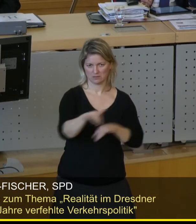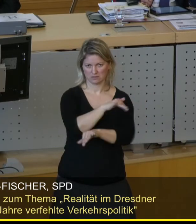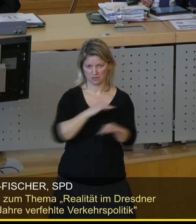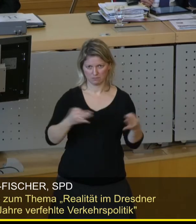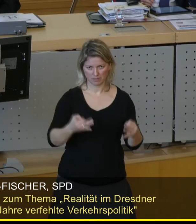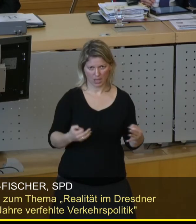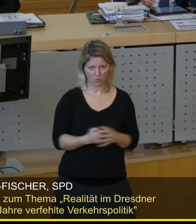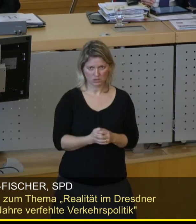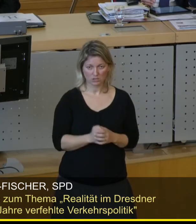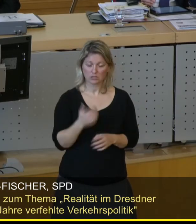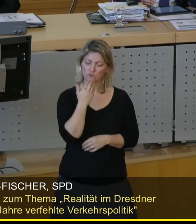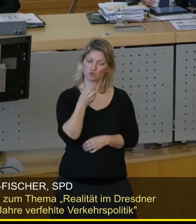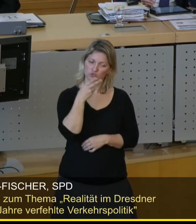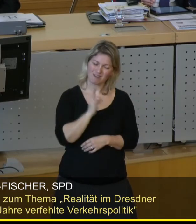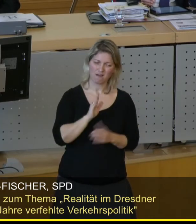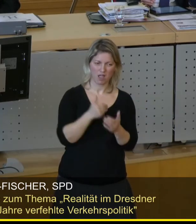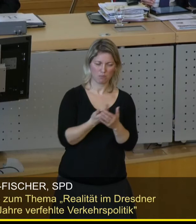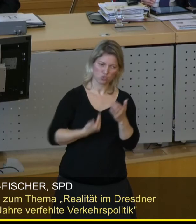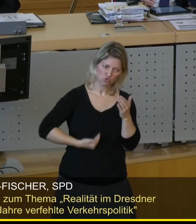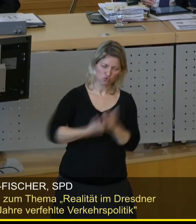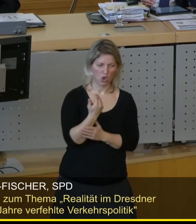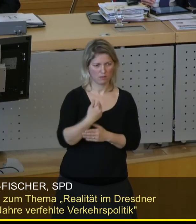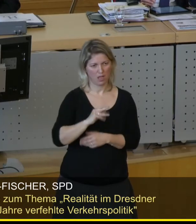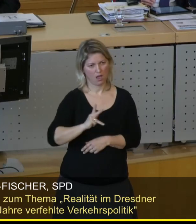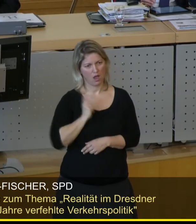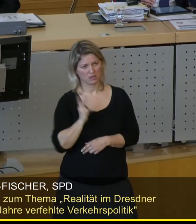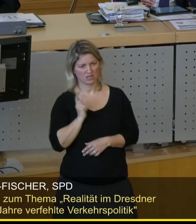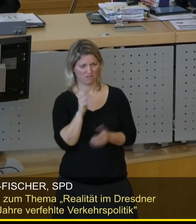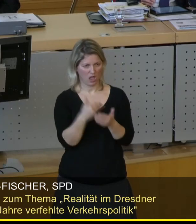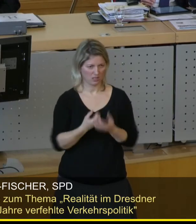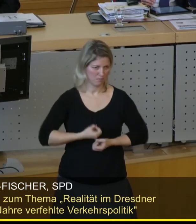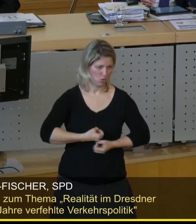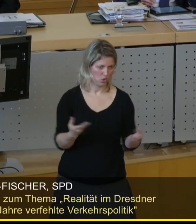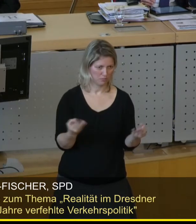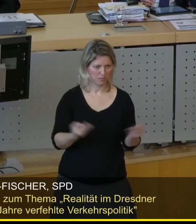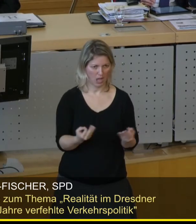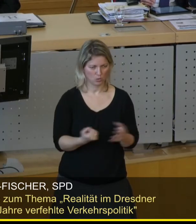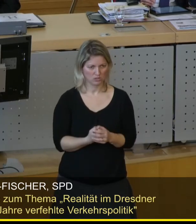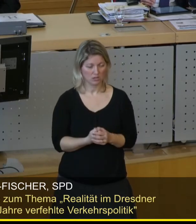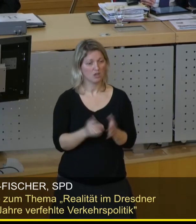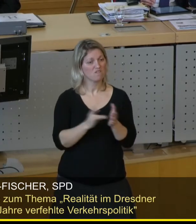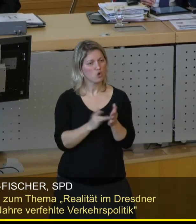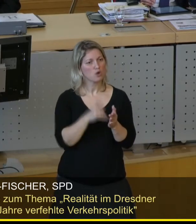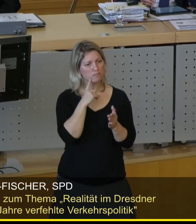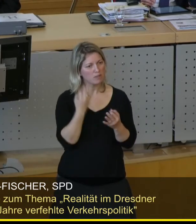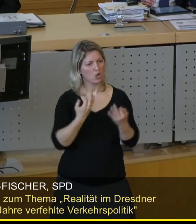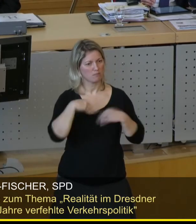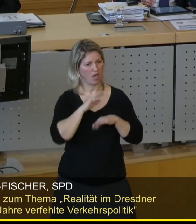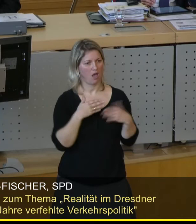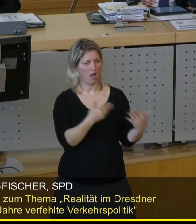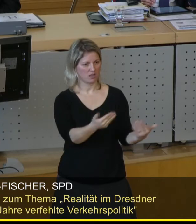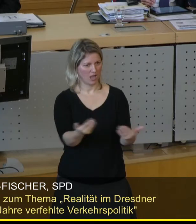neue Angebote reinbringen, attraktivere Angebote reinbringen, um Anreize zu schaffen, diesen